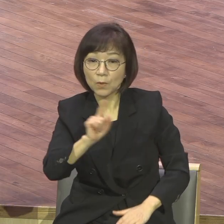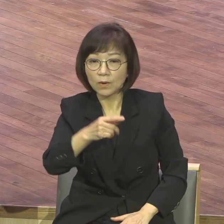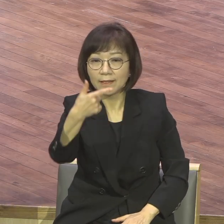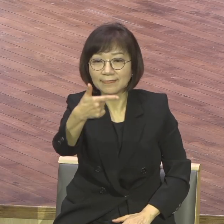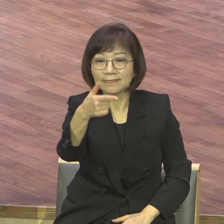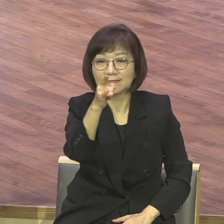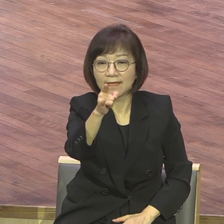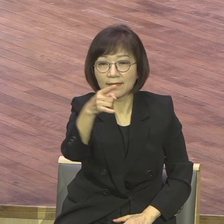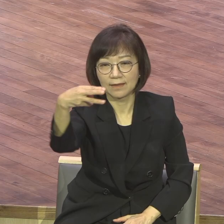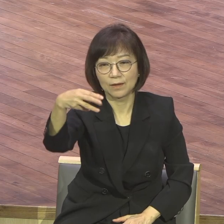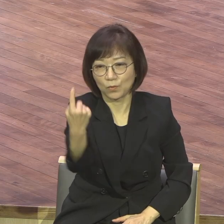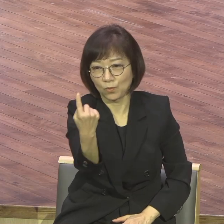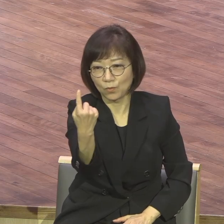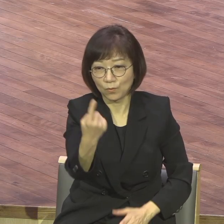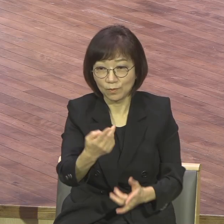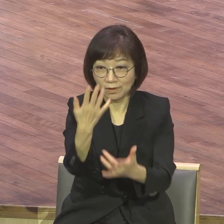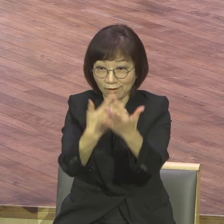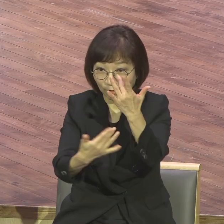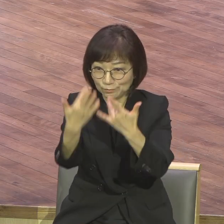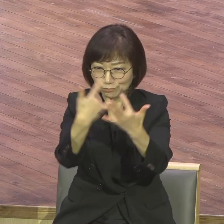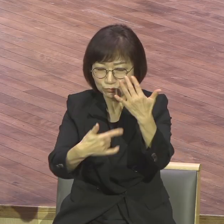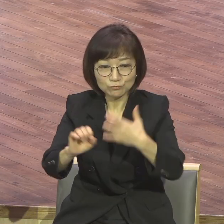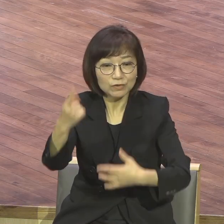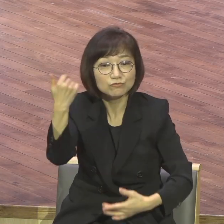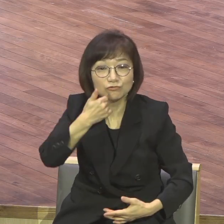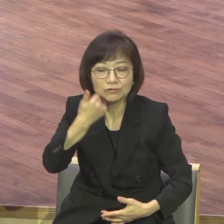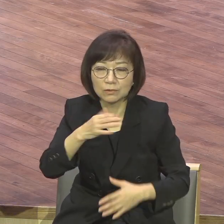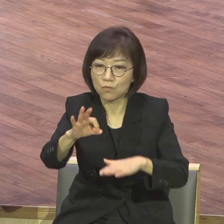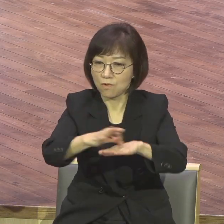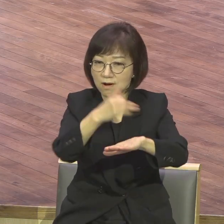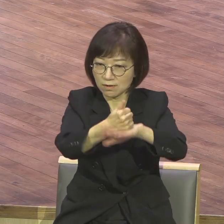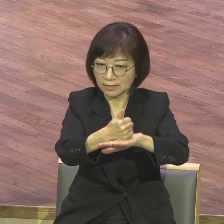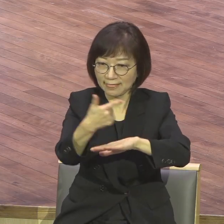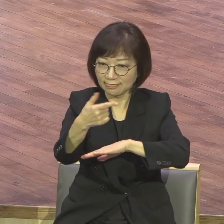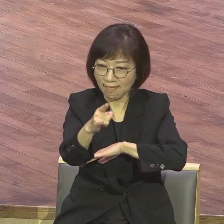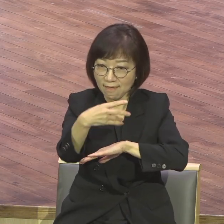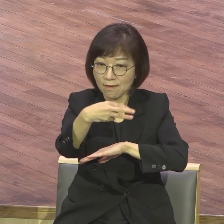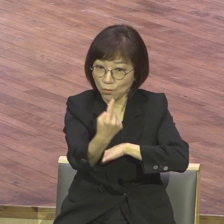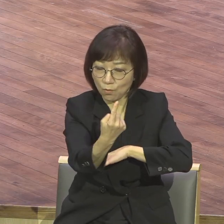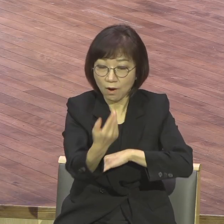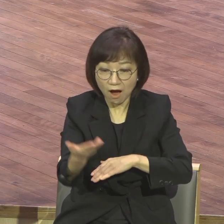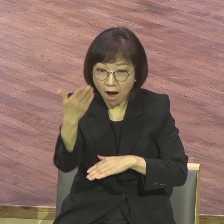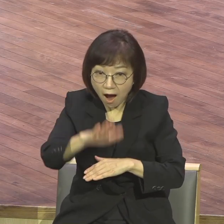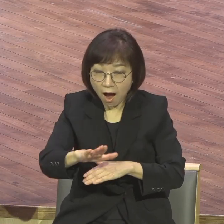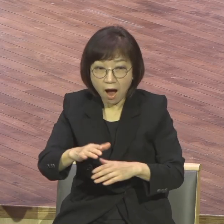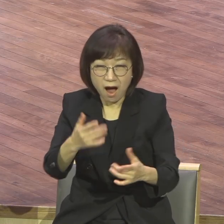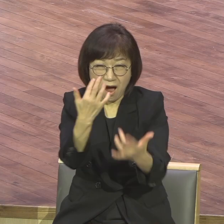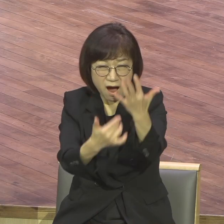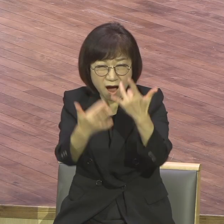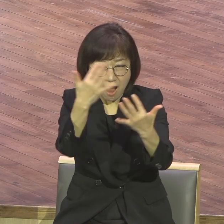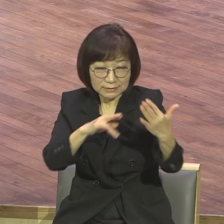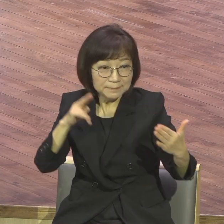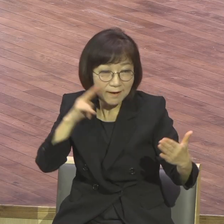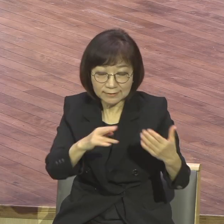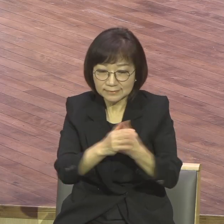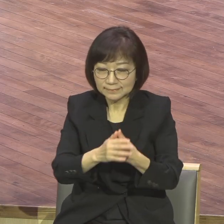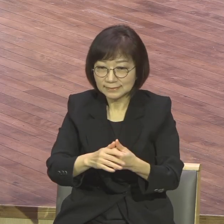그런데 성난 로마 많은 시민들이 항의가 그새지니까 이 희생양이 필요했어요.